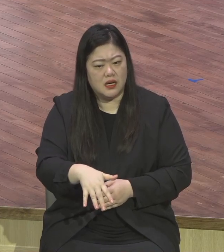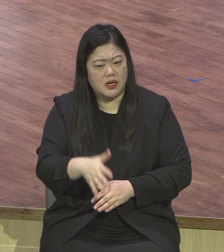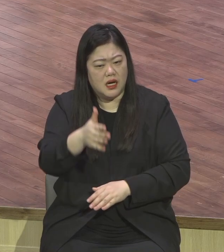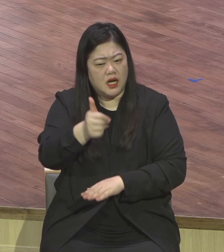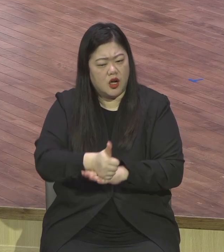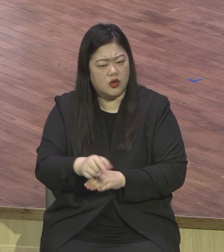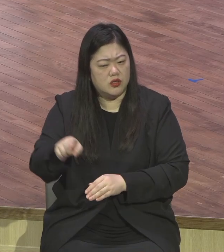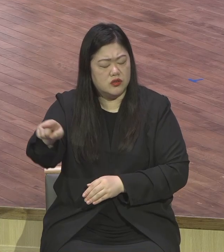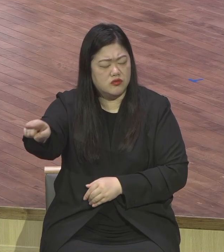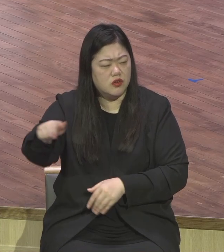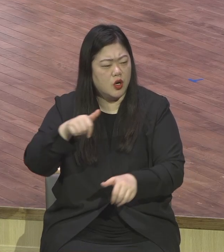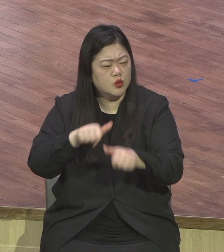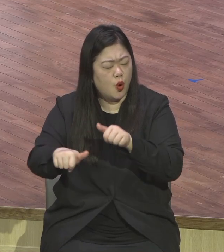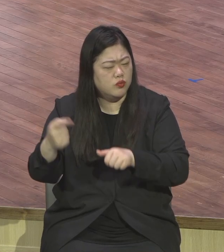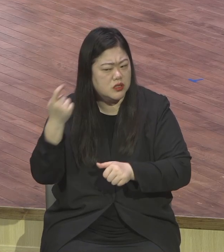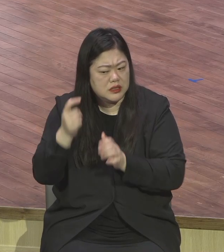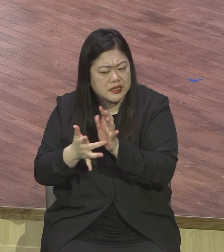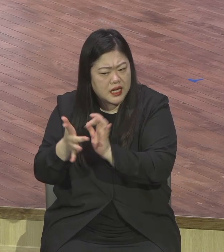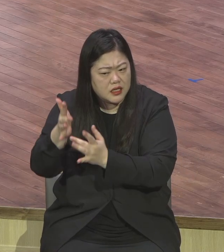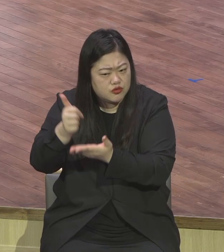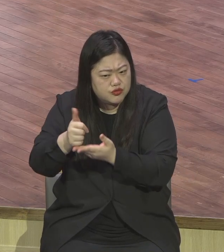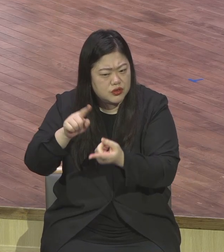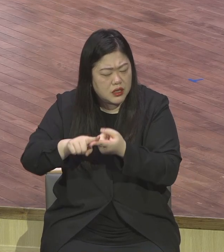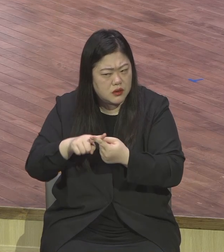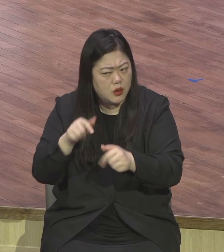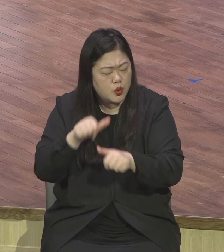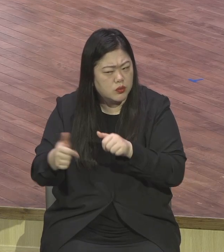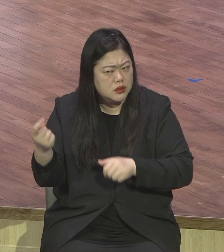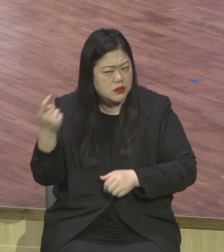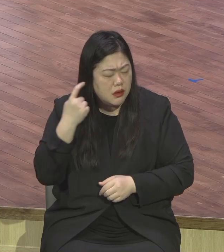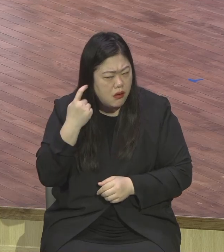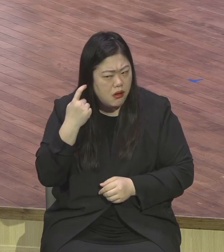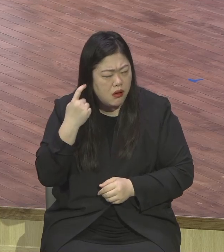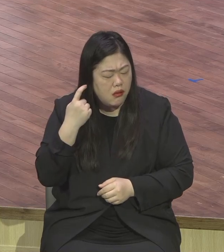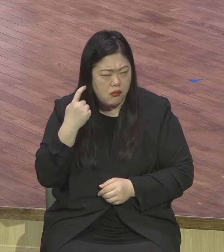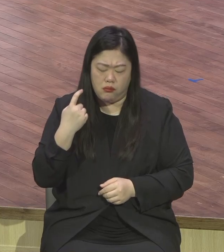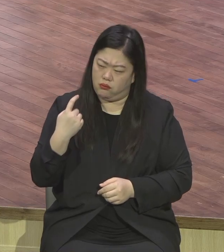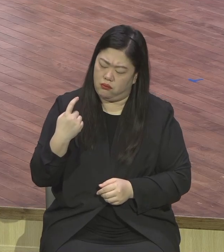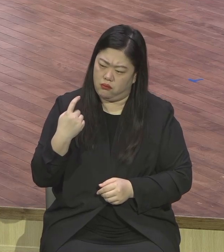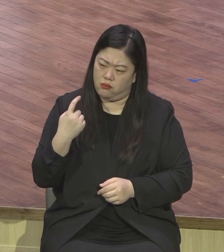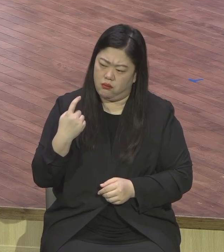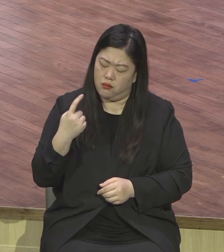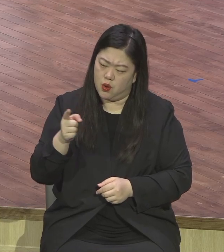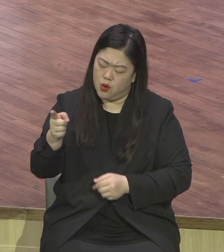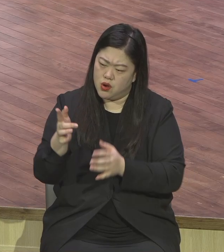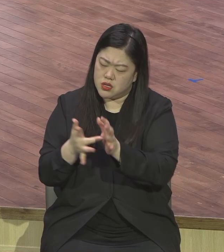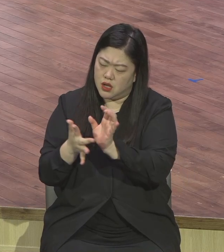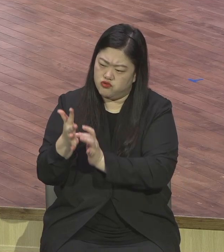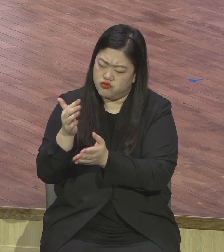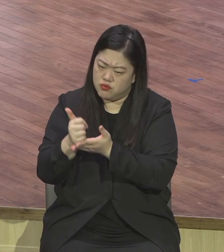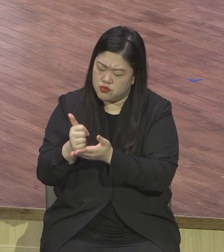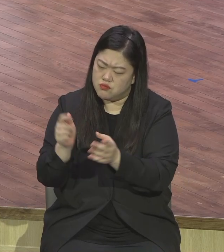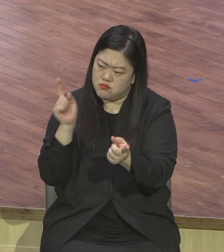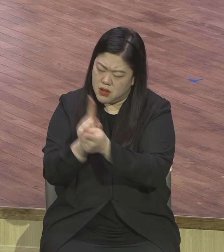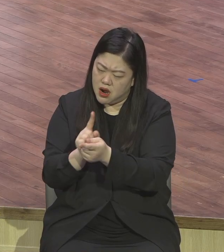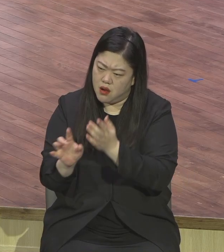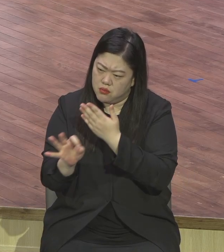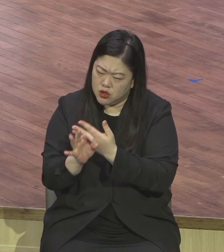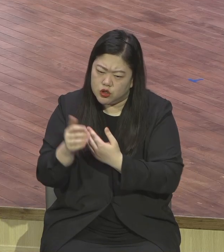있는 이 예수님에 대해서 자꾸 듣는단 말이에요. 예수님 만난 사람 다 치유됐다. 다 회복됐다. 이러면